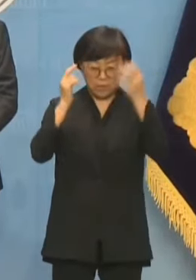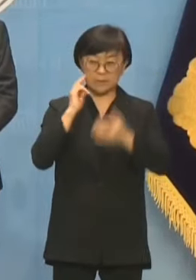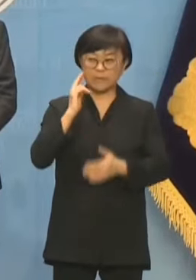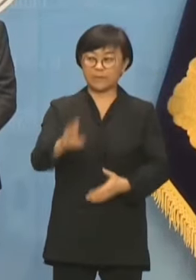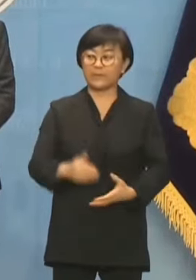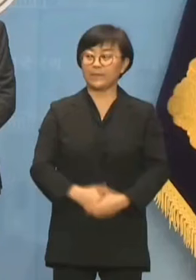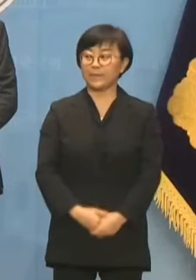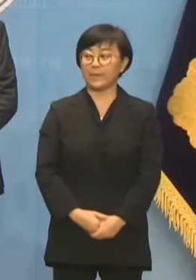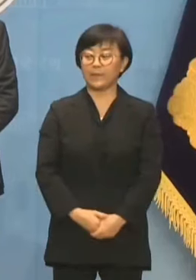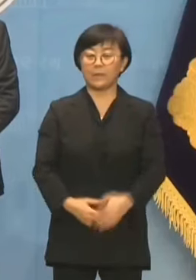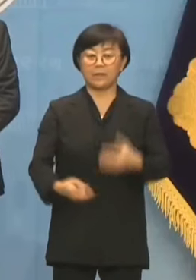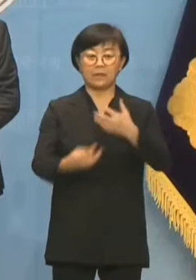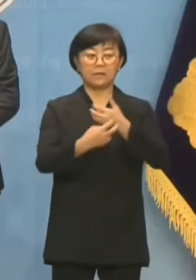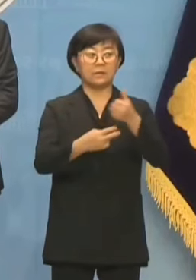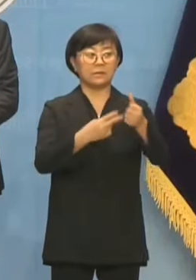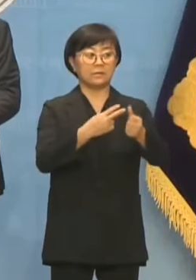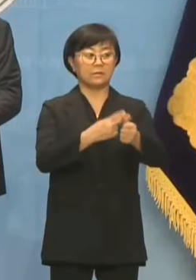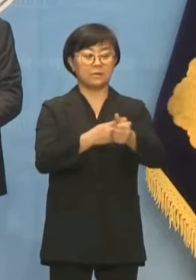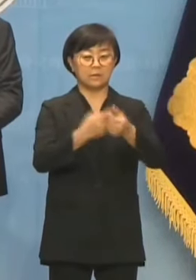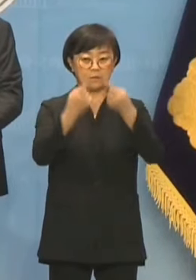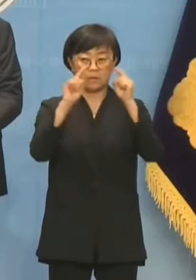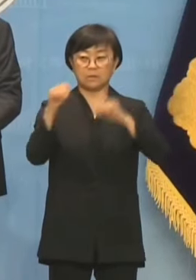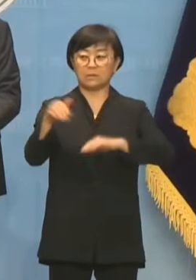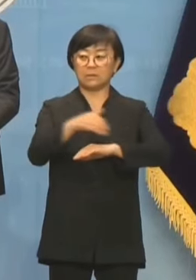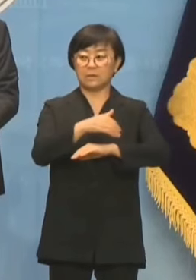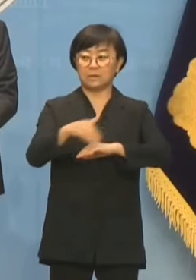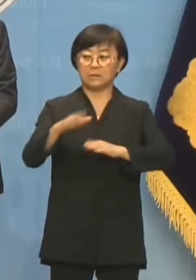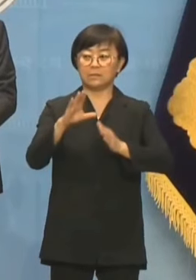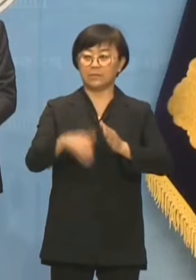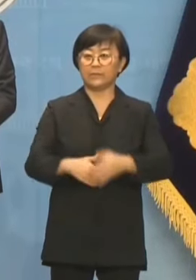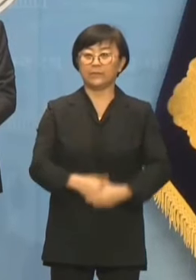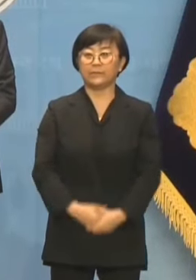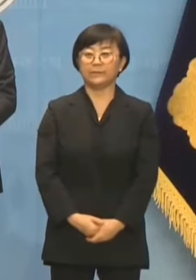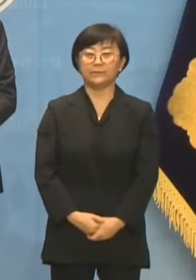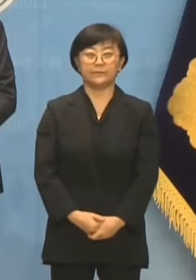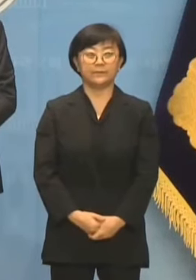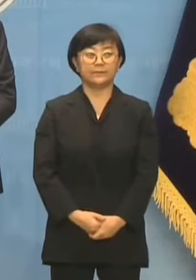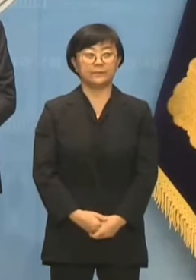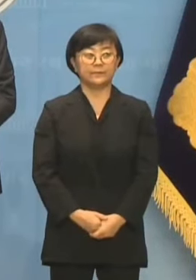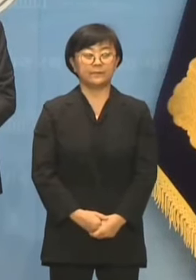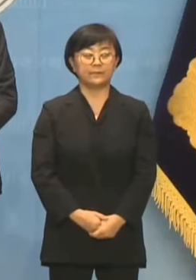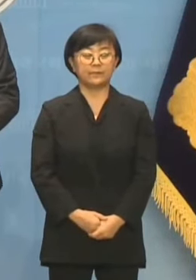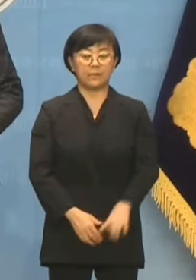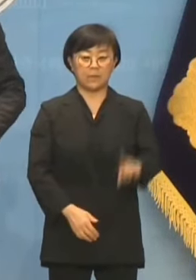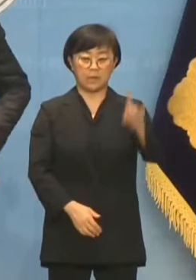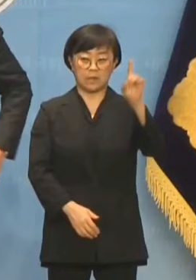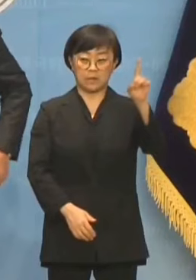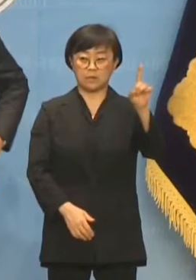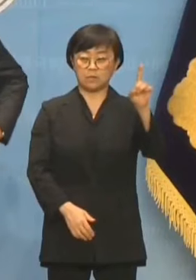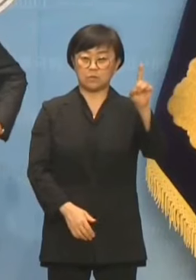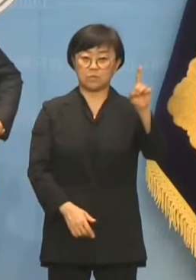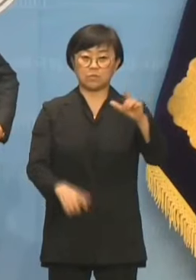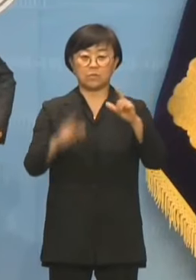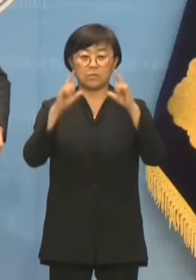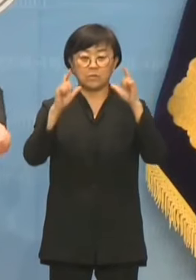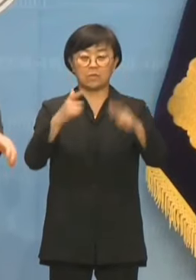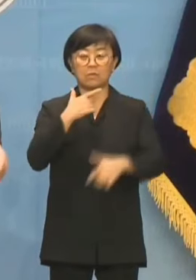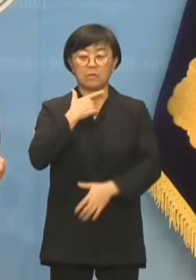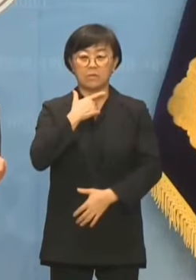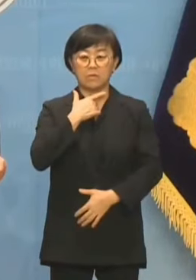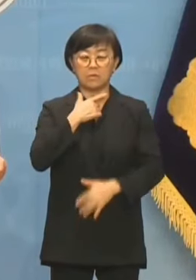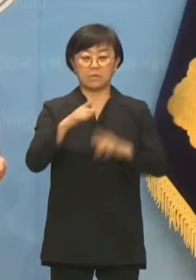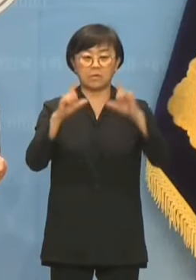했어요. 의과대학 당일 때. 그래서 그런 마음입니다. 한 가지 조금 경고를